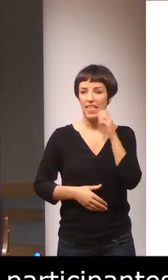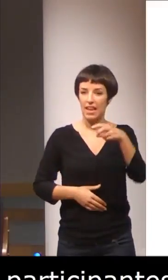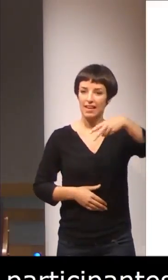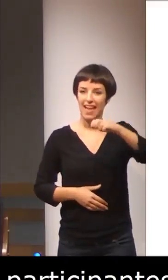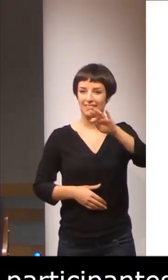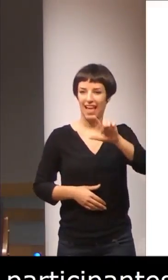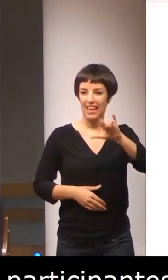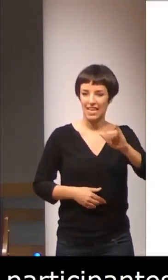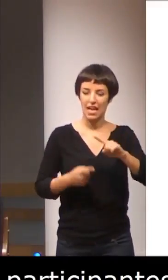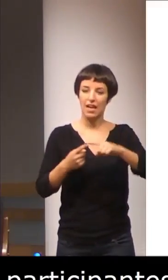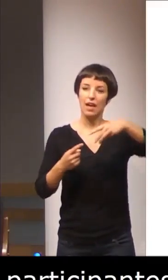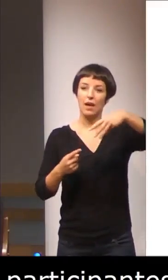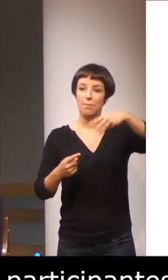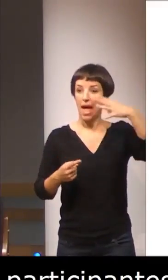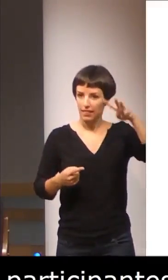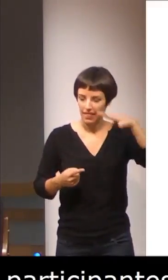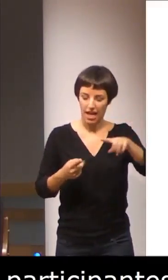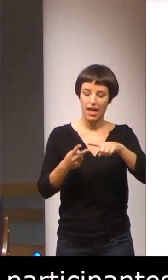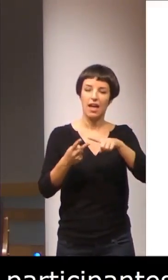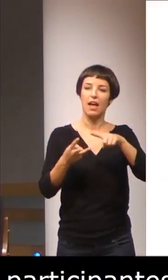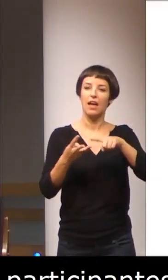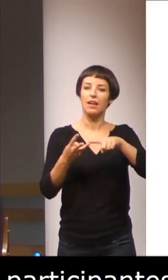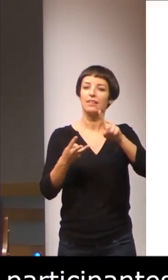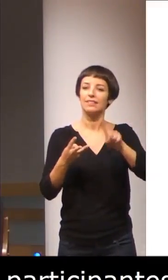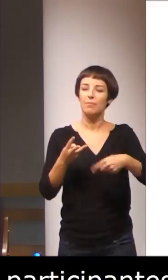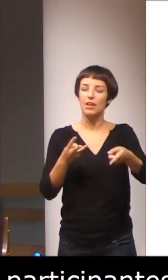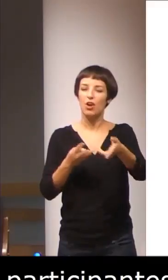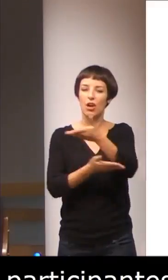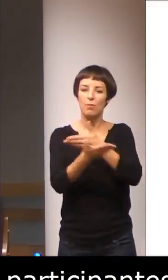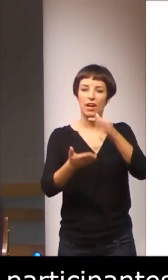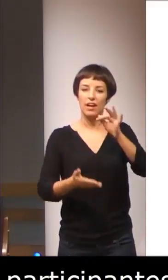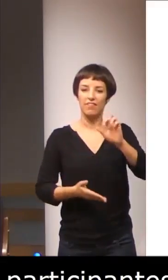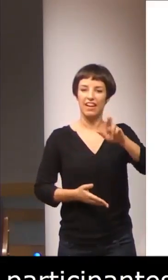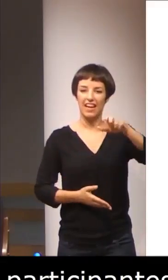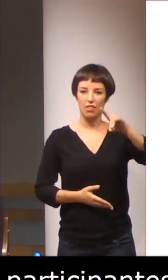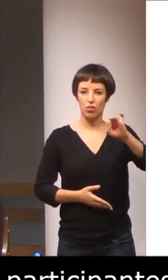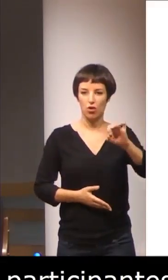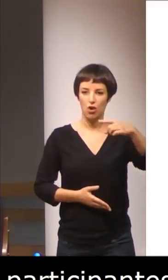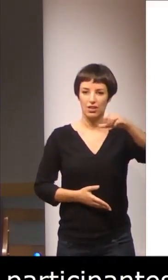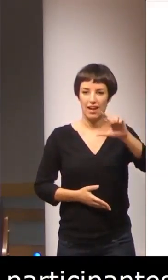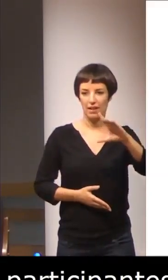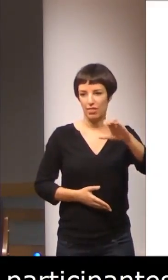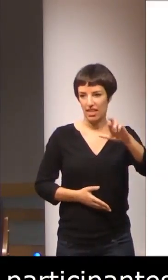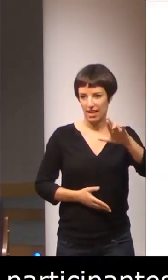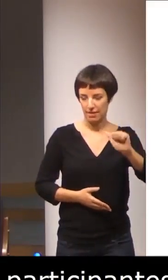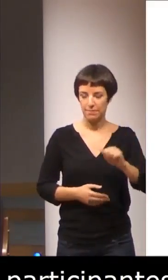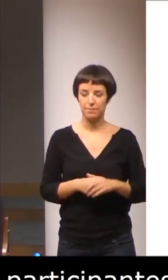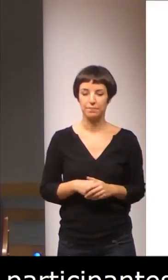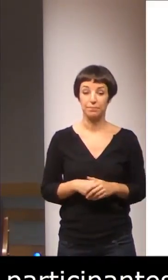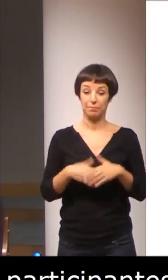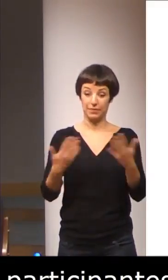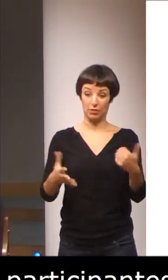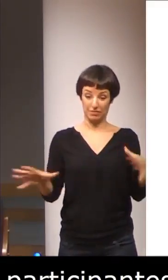Lagunas, la Marta Binardell y también colaboró Fernando Balcerán. Por tanto, lo que